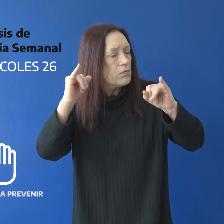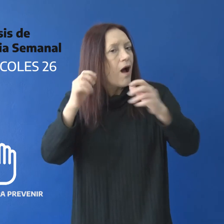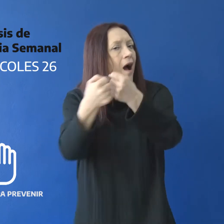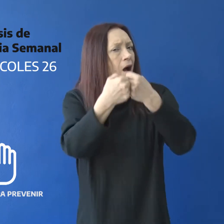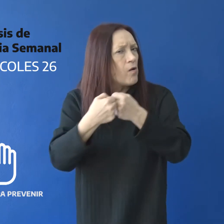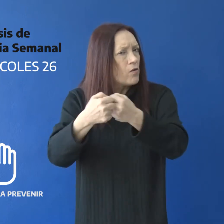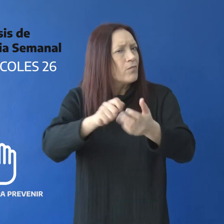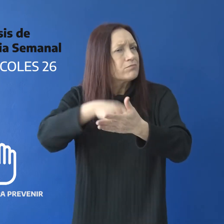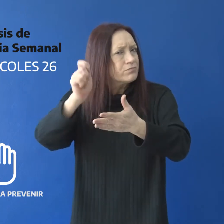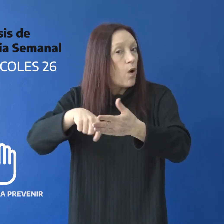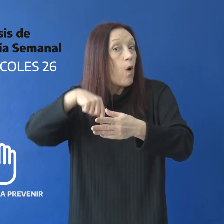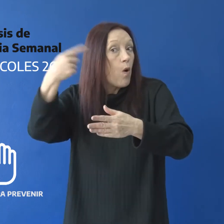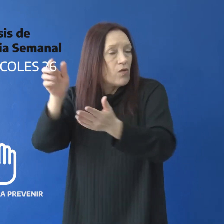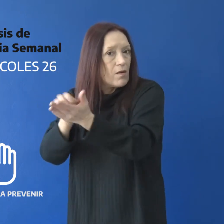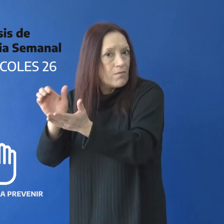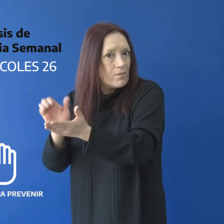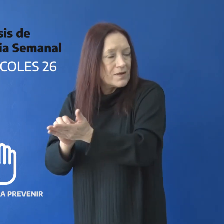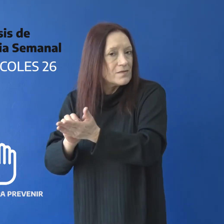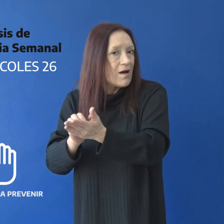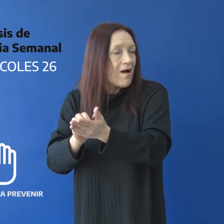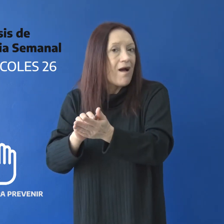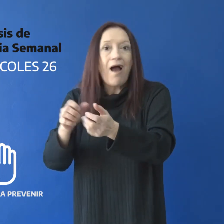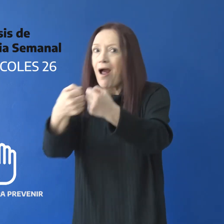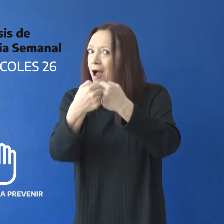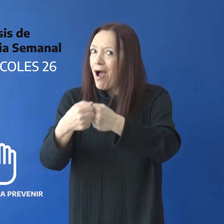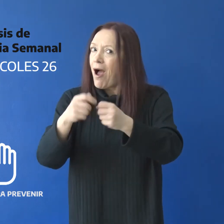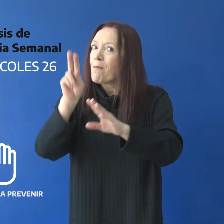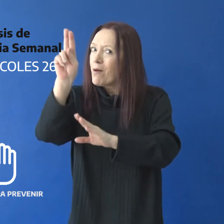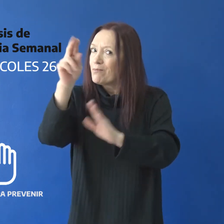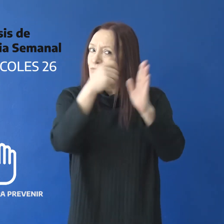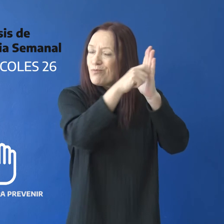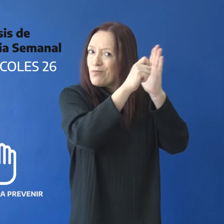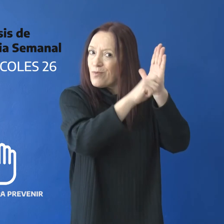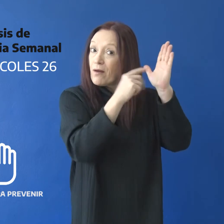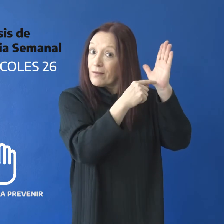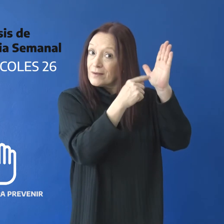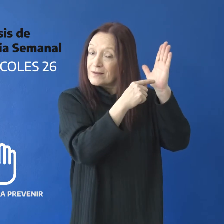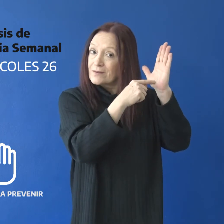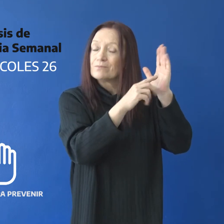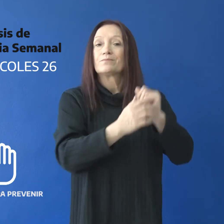servicios de turismo estudiantil con empresas que no estén incluidas en el presente listado.